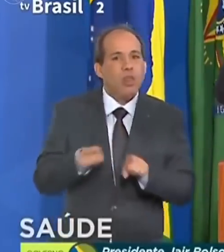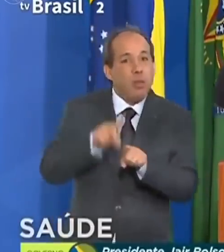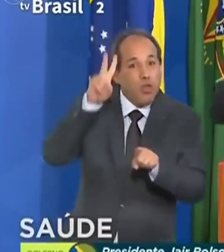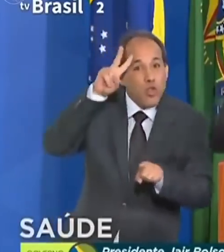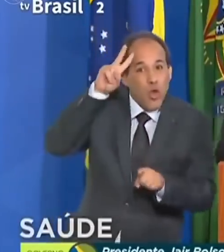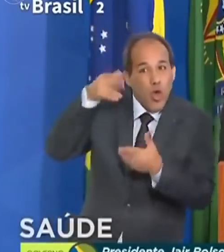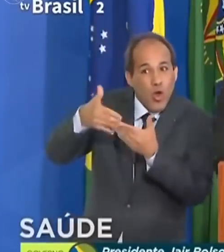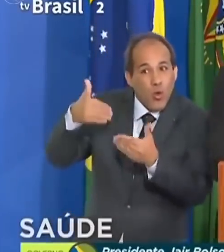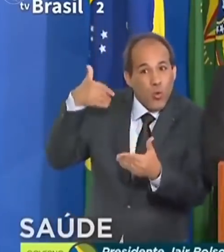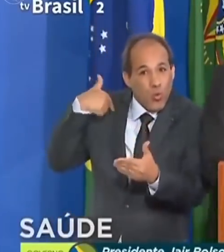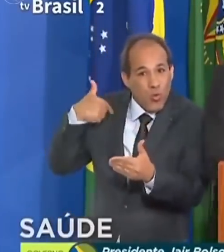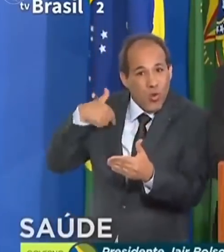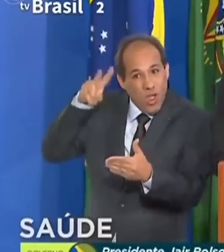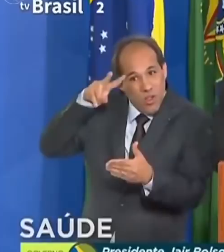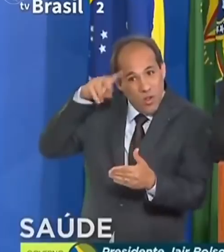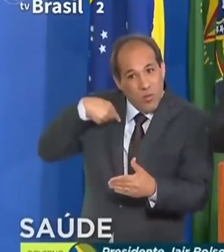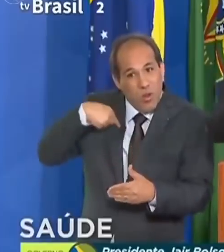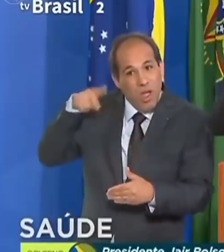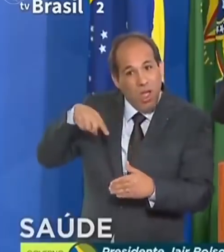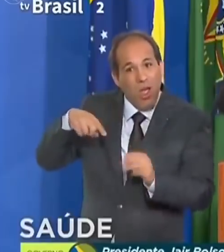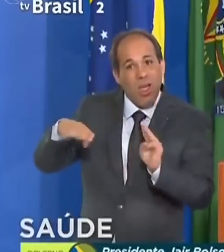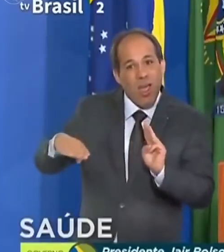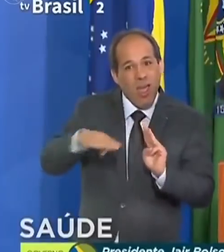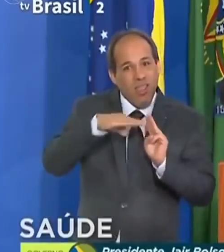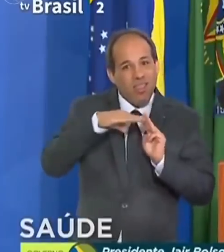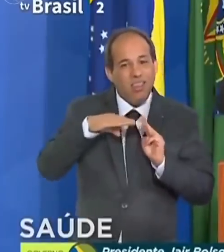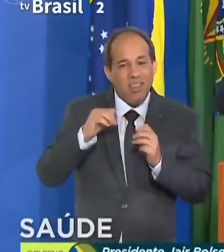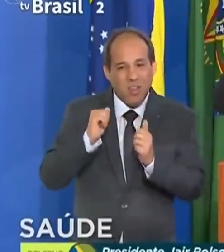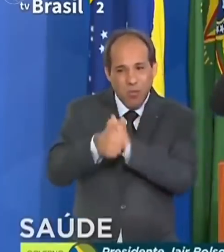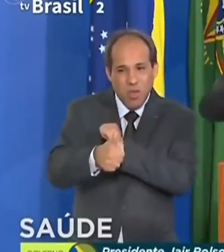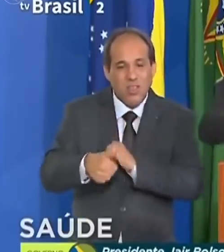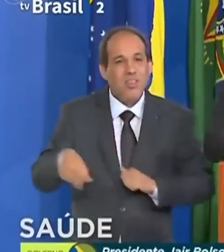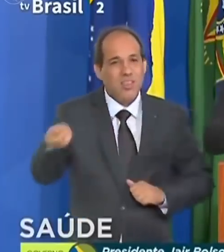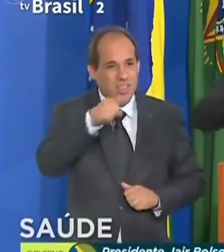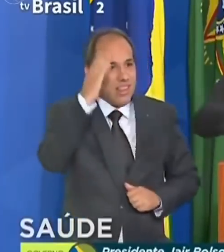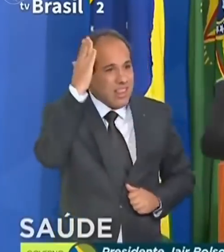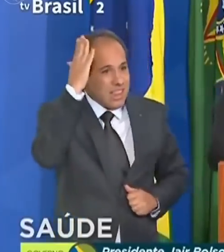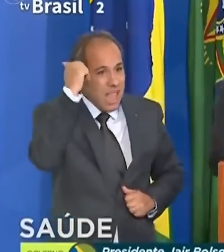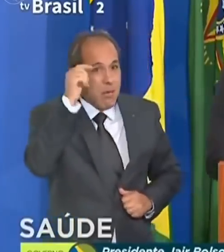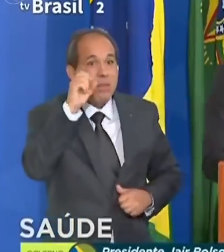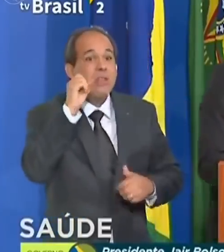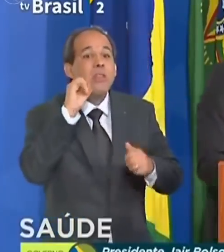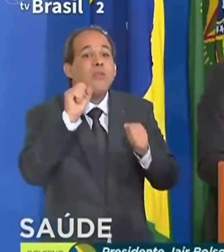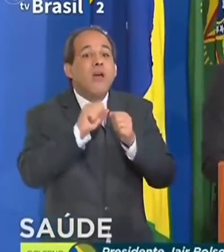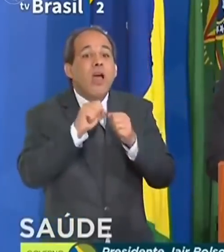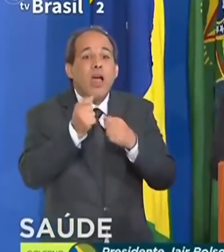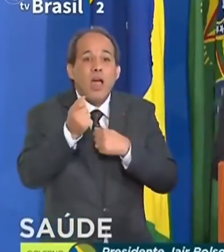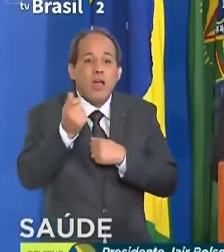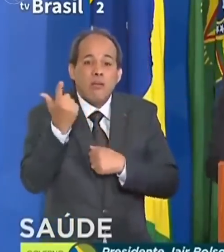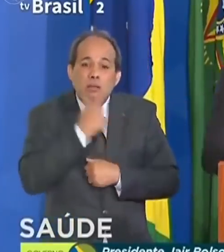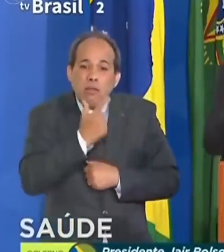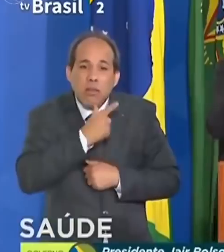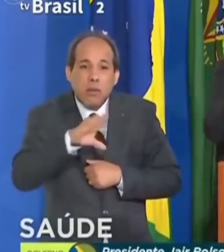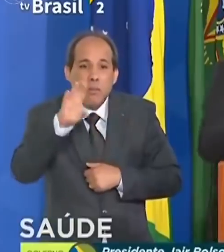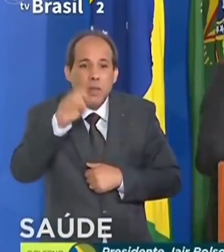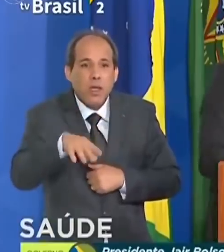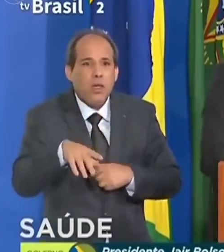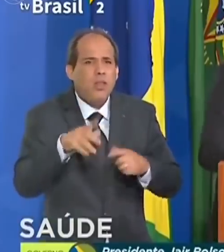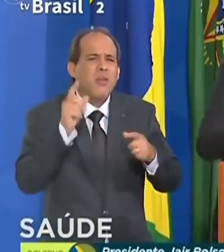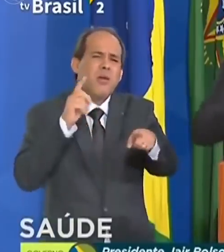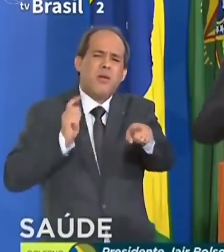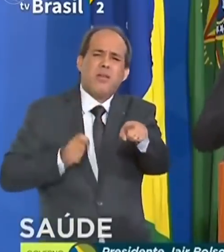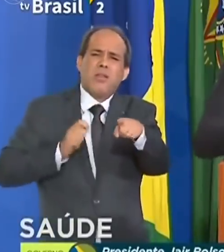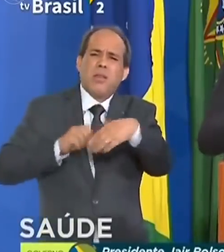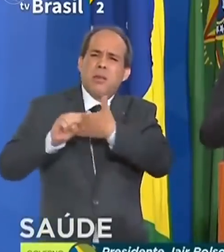imprensa vai para o deboche. Mas quando pega num bundão de vocês, a chance de sobreviver é bem menor. Só sabe fazer